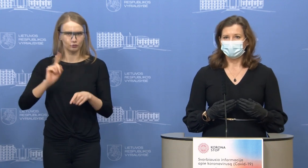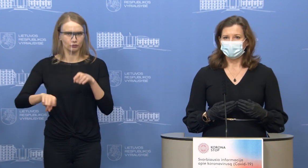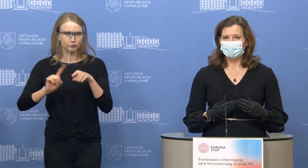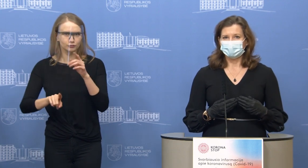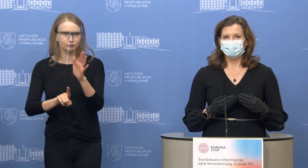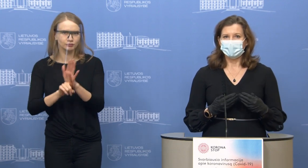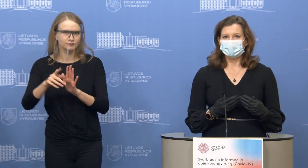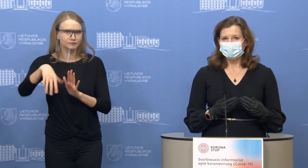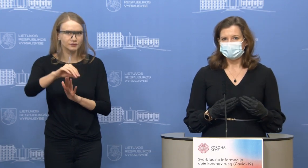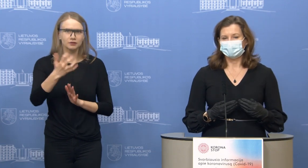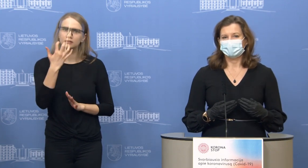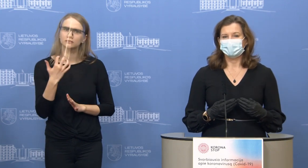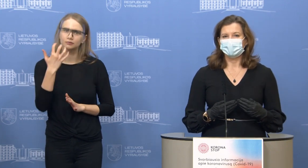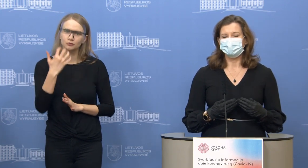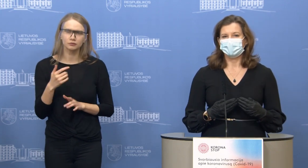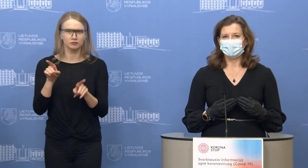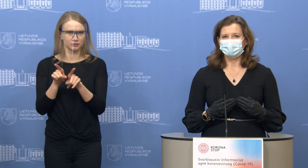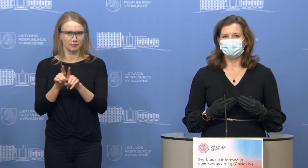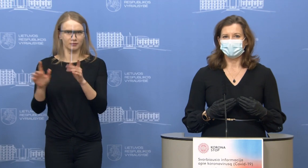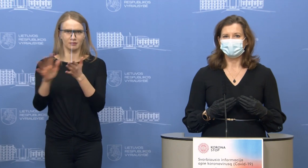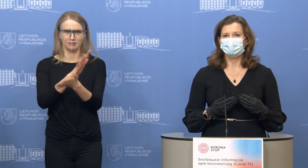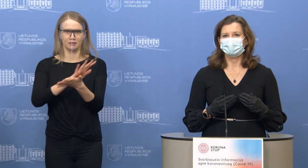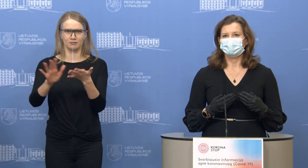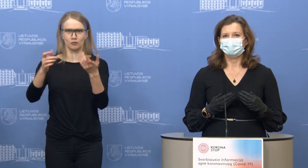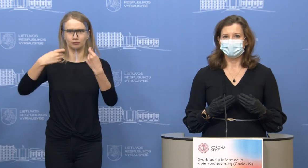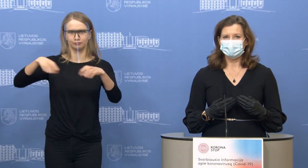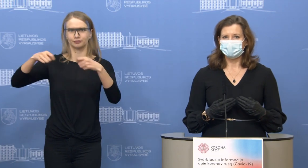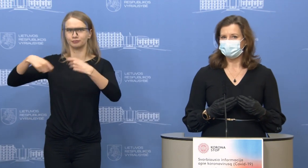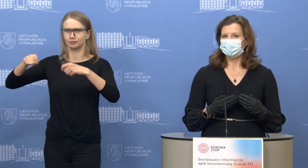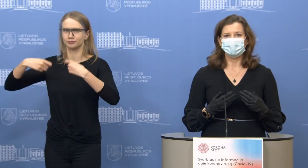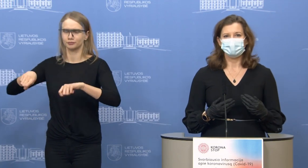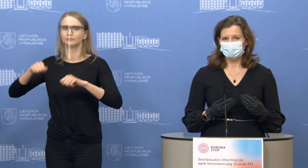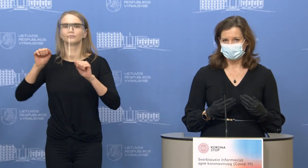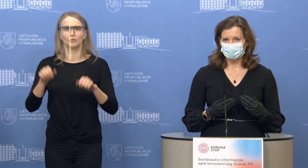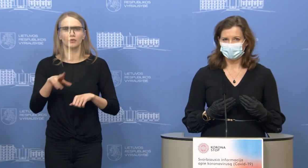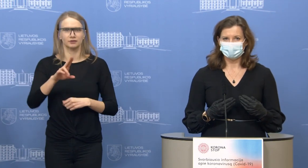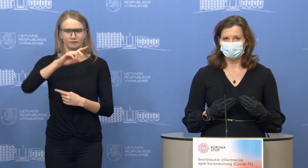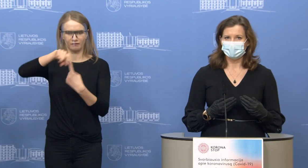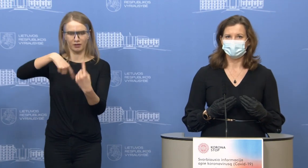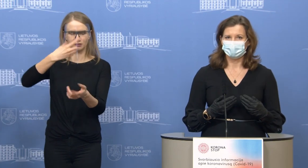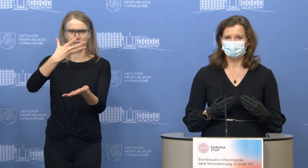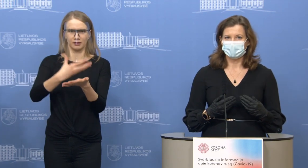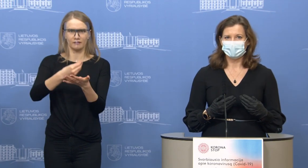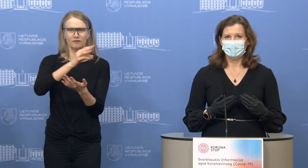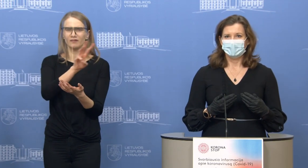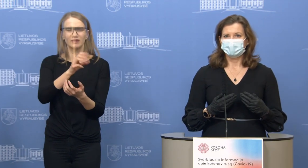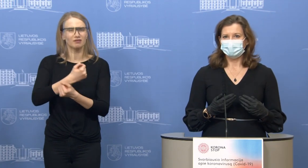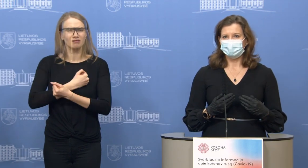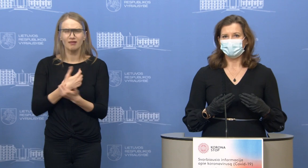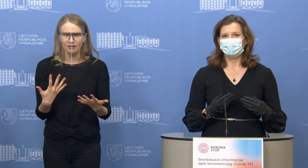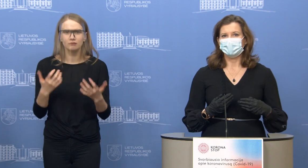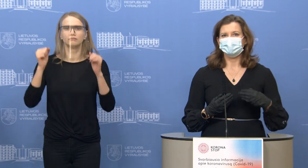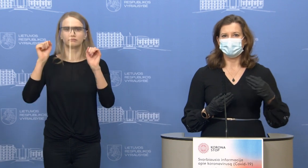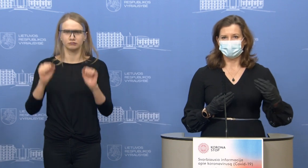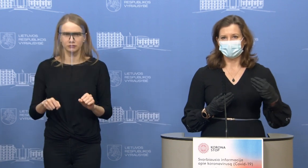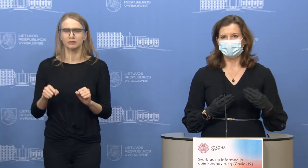kurioje netlygintinai galės priekiauti netgi verslai, kurie neturi savo elektroninės parduotuvės. Jie